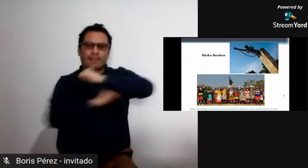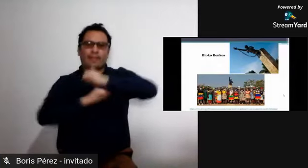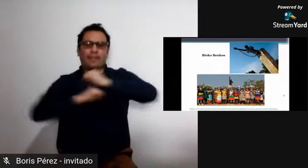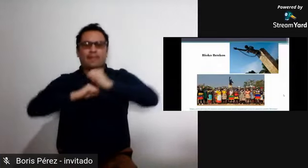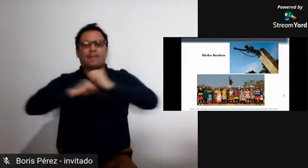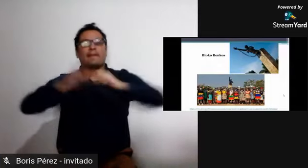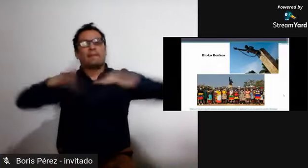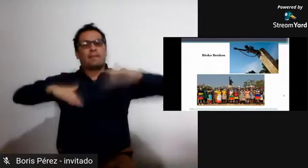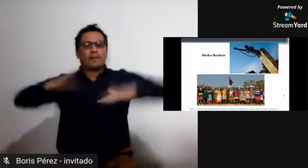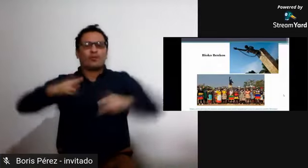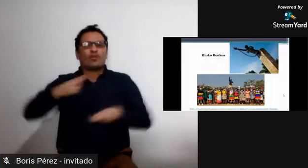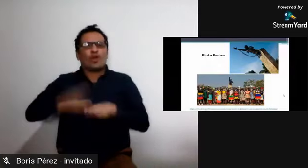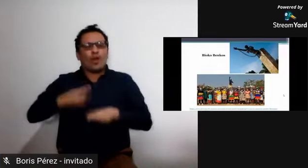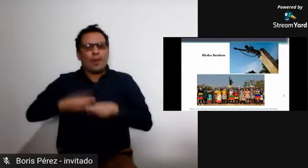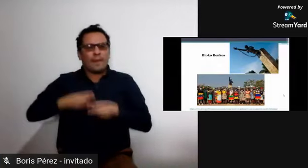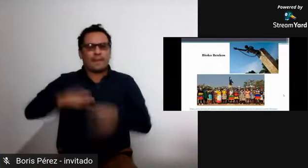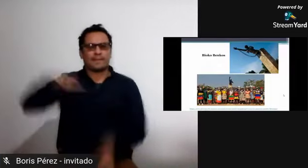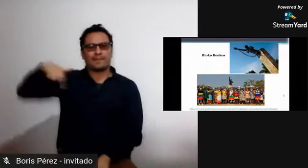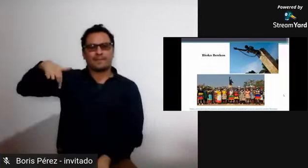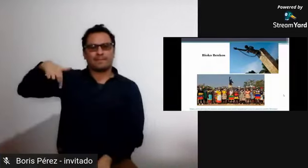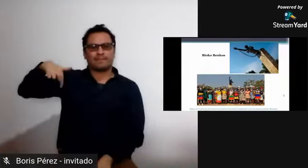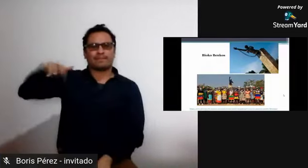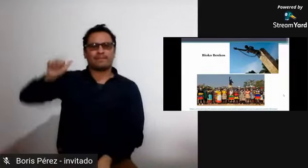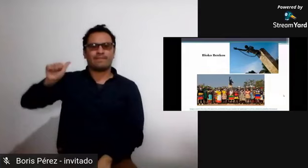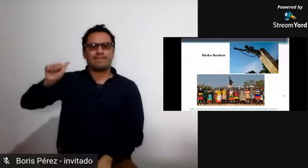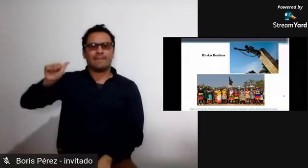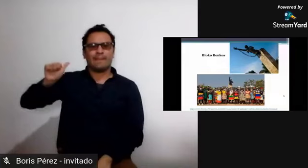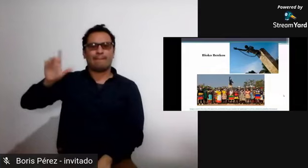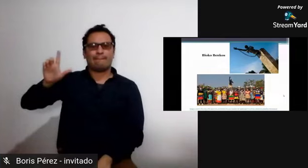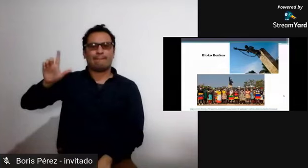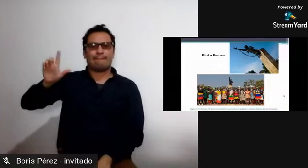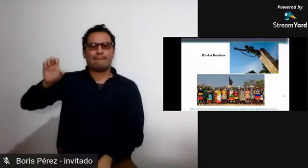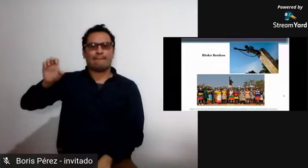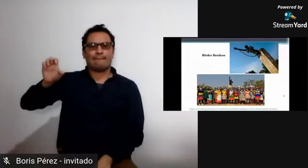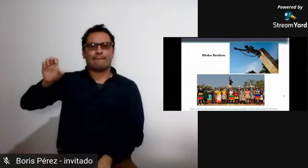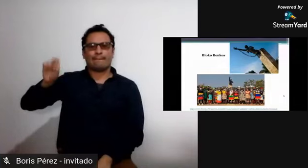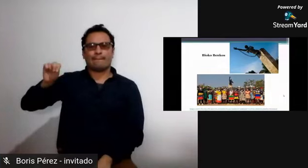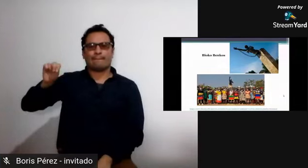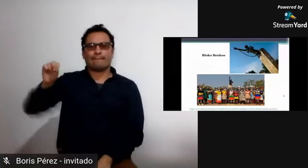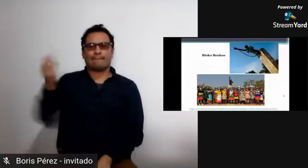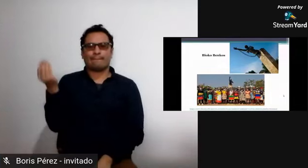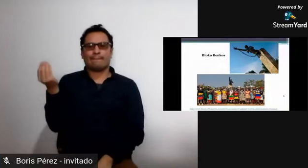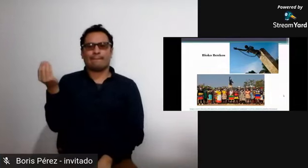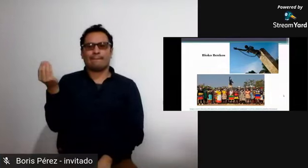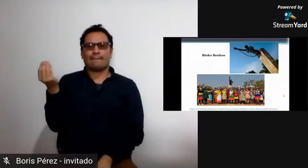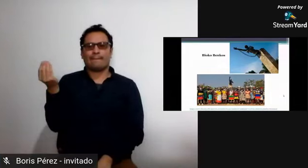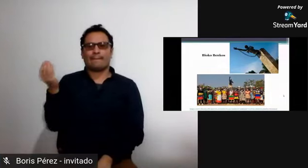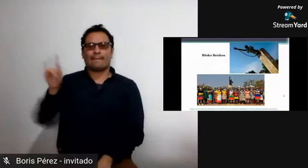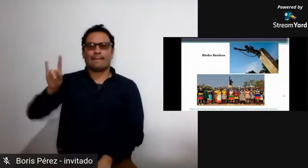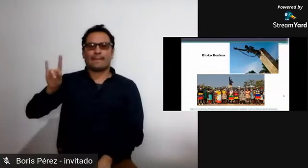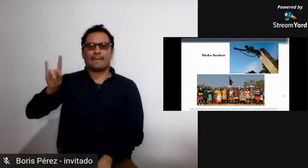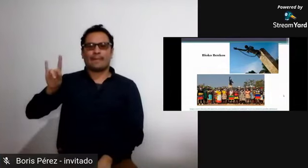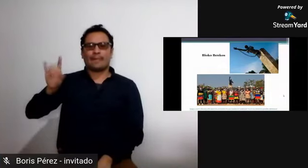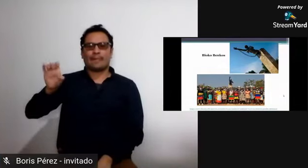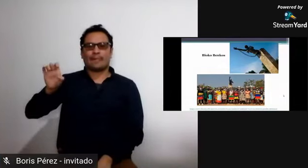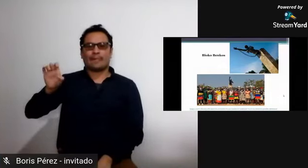diferentes idiomas, sin embargo, el contacto entre todos ellos